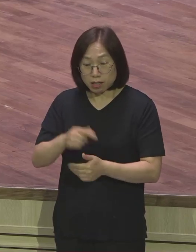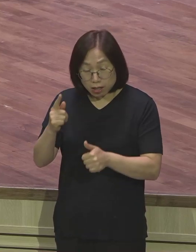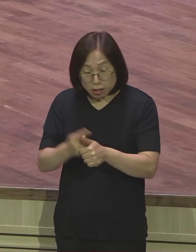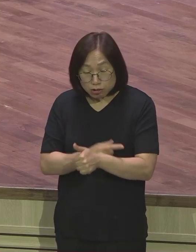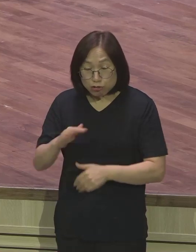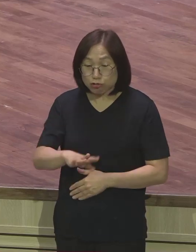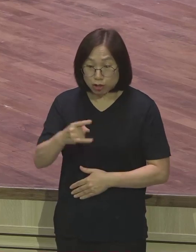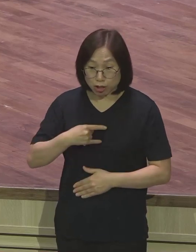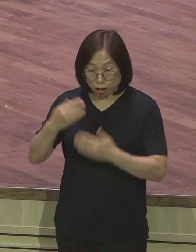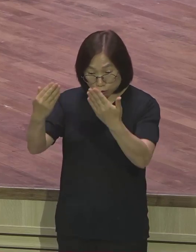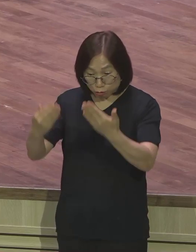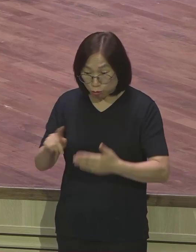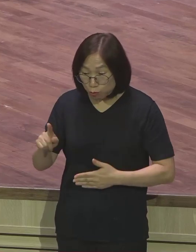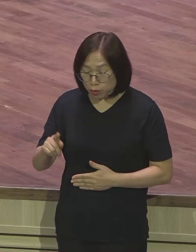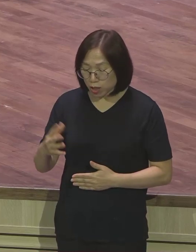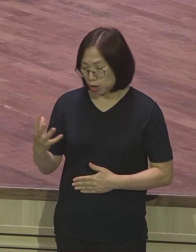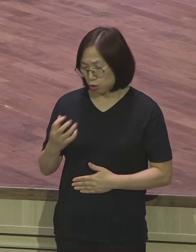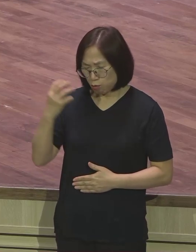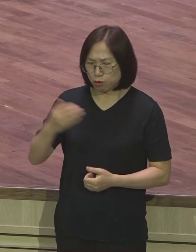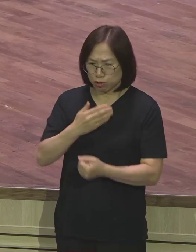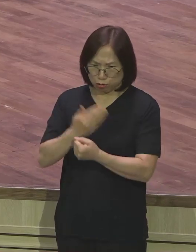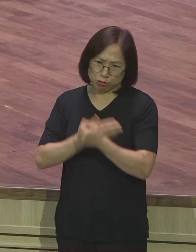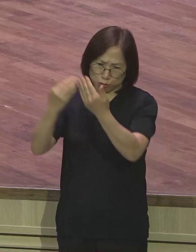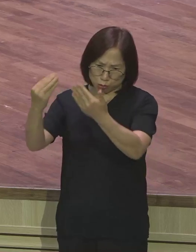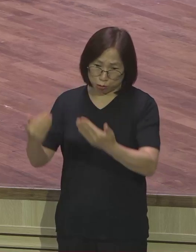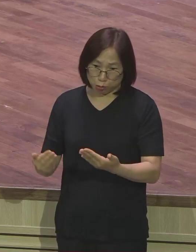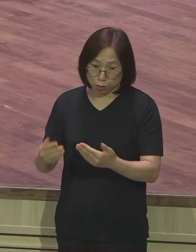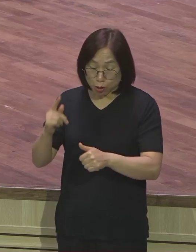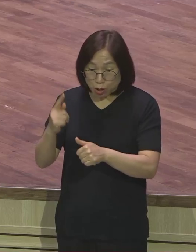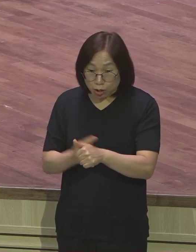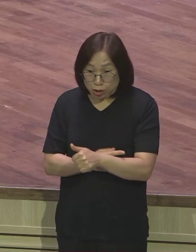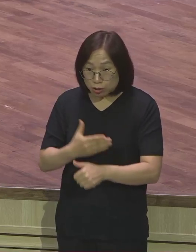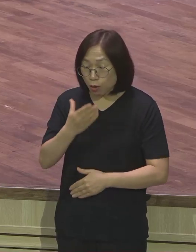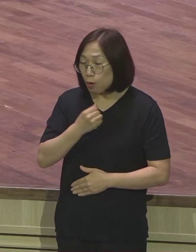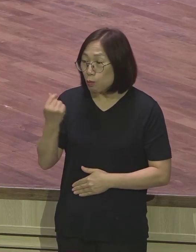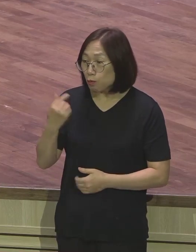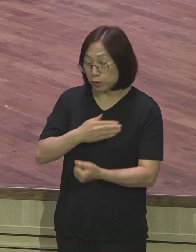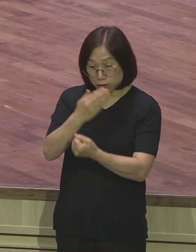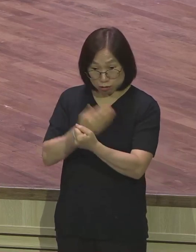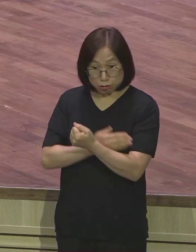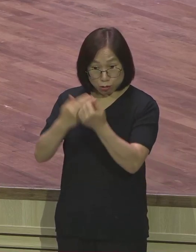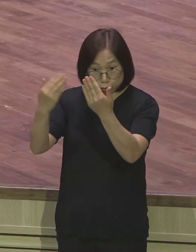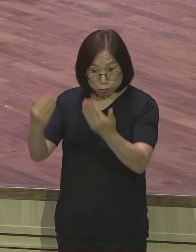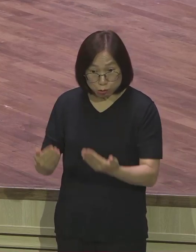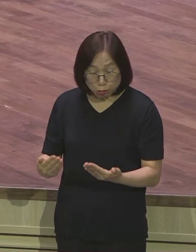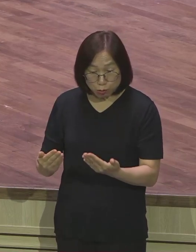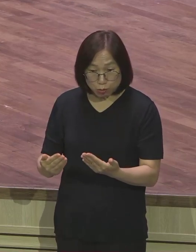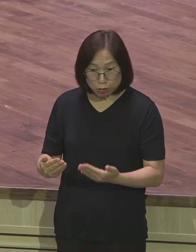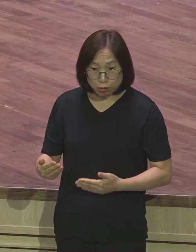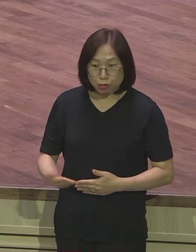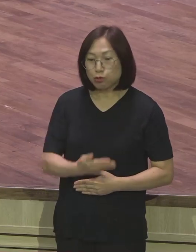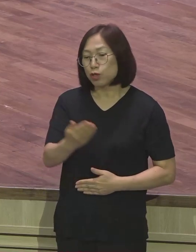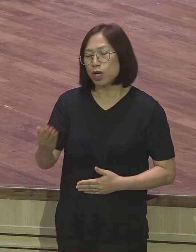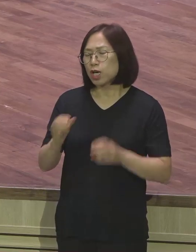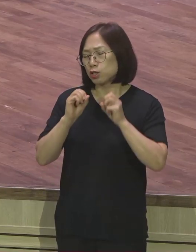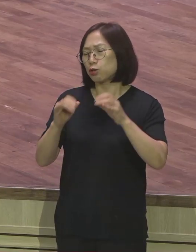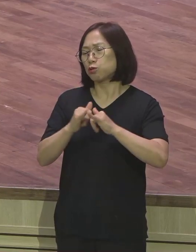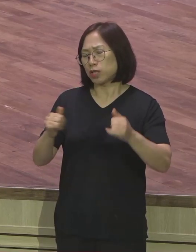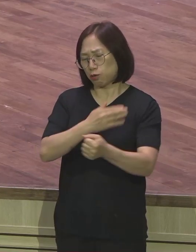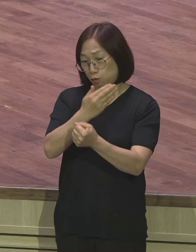주셨습니까 성령의 능력을 주신 거죠 그래서 우리에게 복음의 능력을 주신 겁니다 그래서 우리에게 전도자의 권세를 주신 거예요 그래서